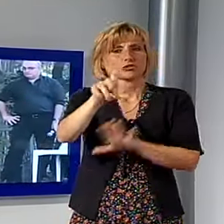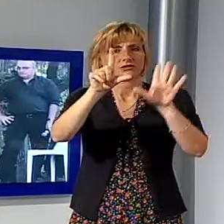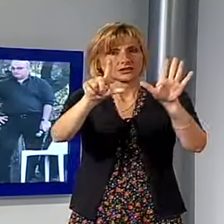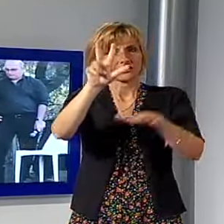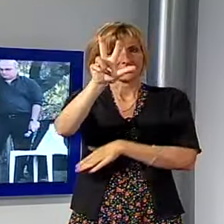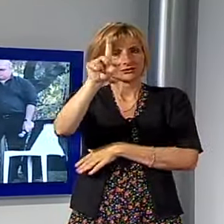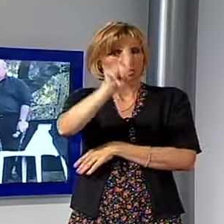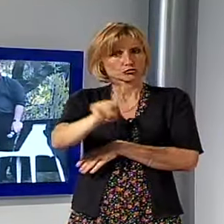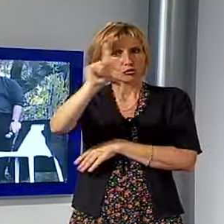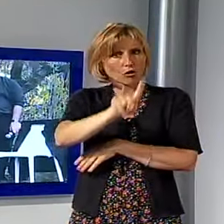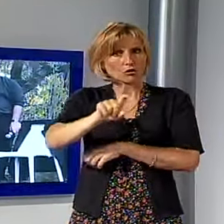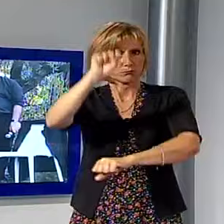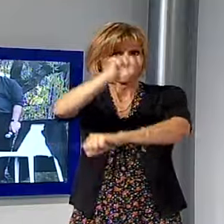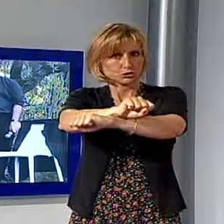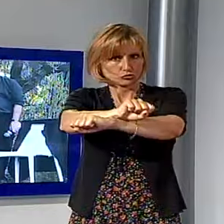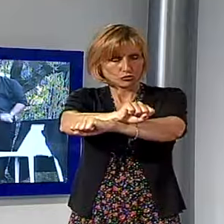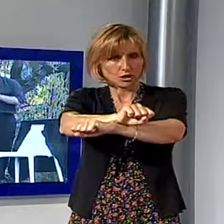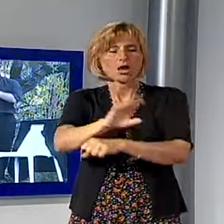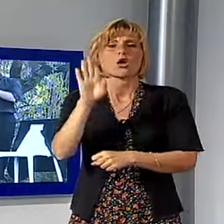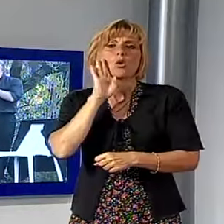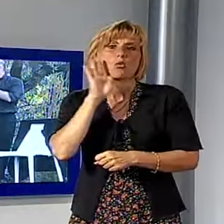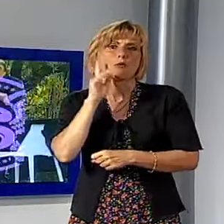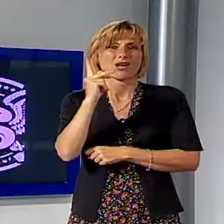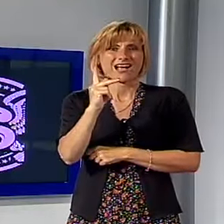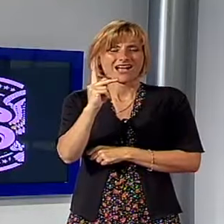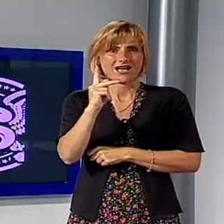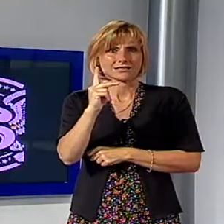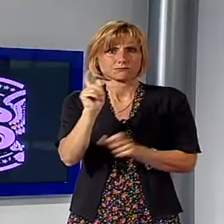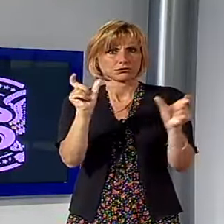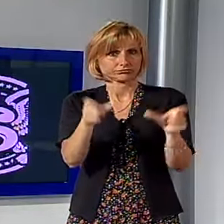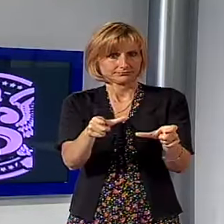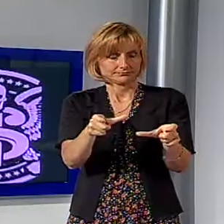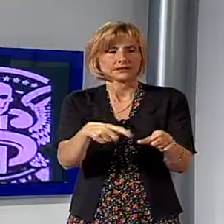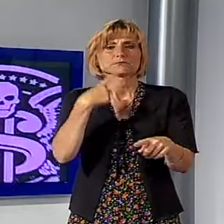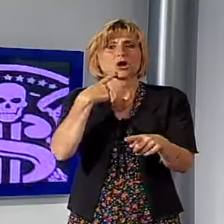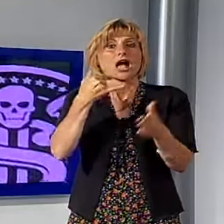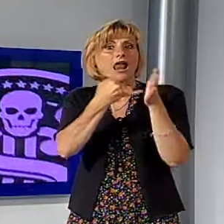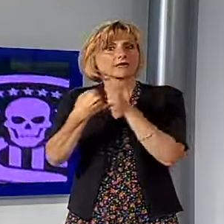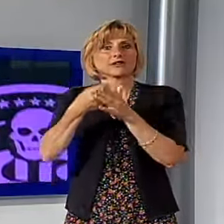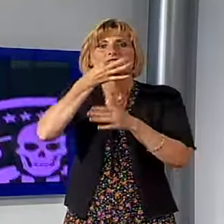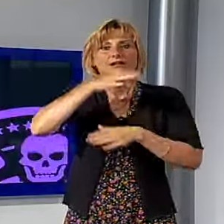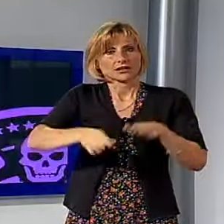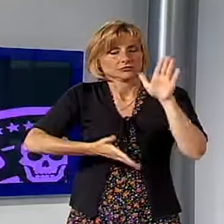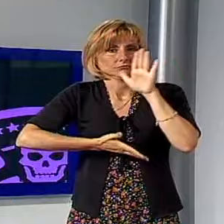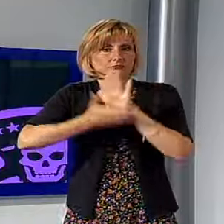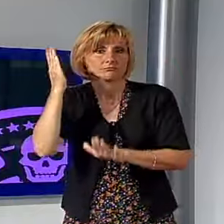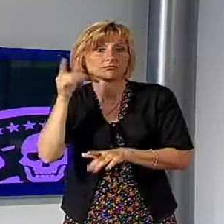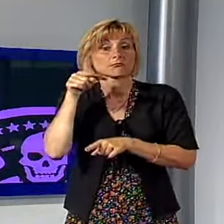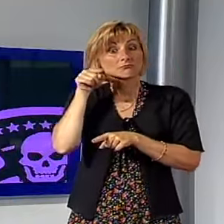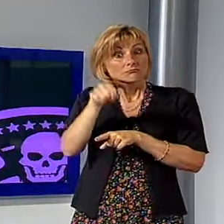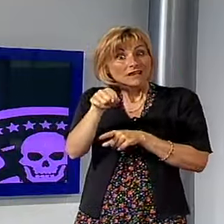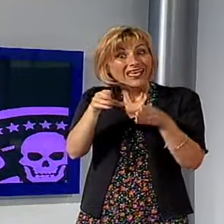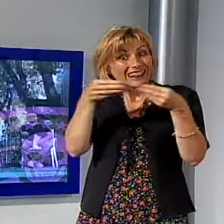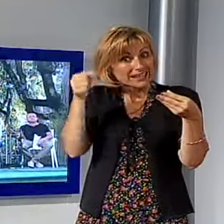ripetutamente torturato finché riesce ad evadere. La cosa più incredibile del libro? Che non si tratta di un romanzo ma di una